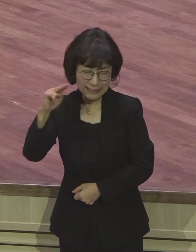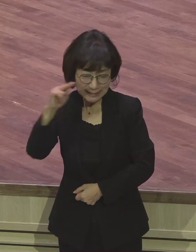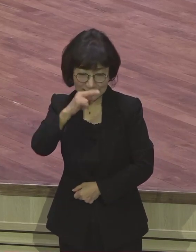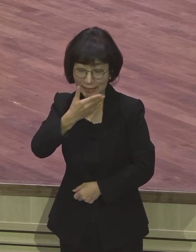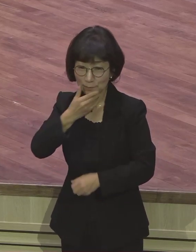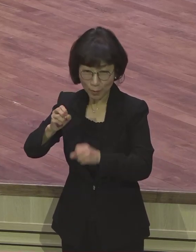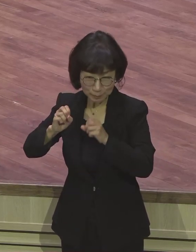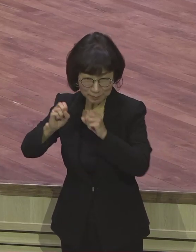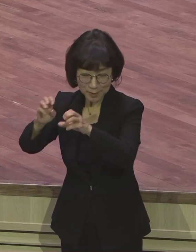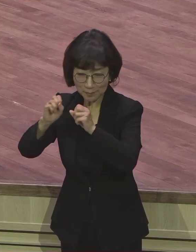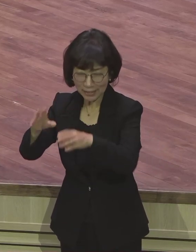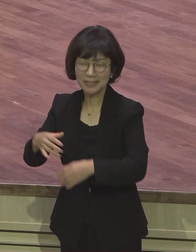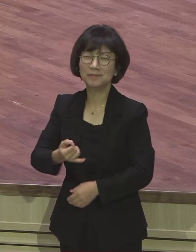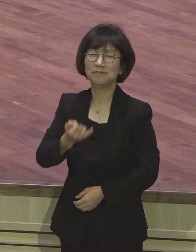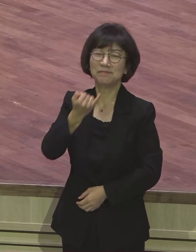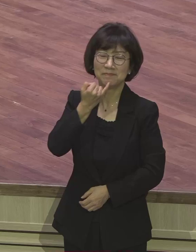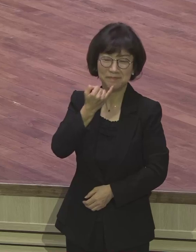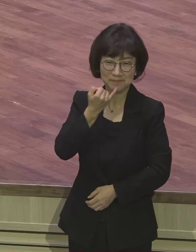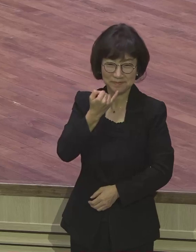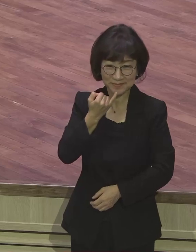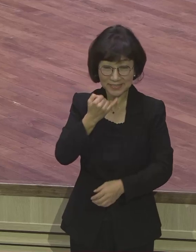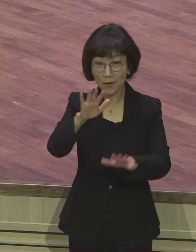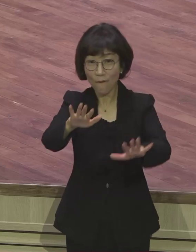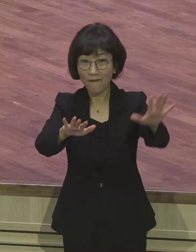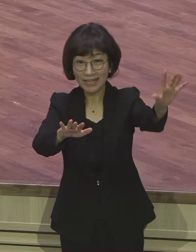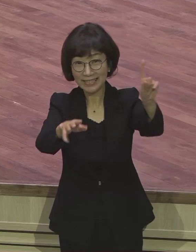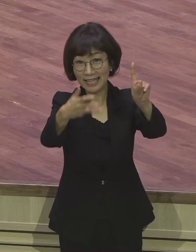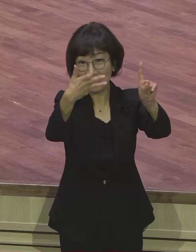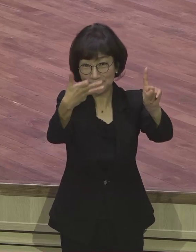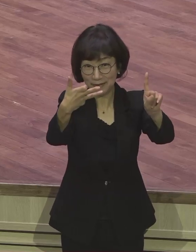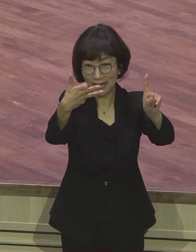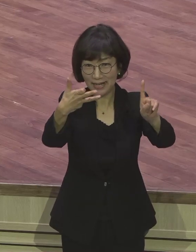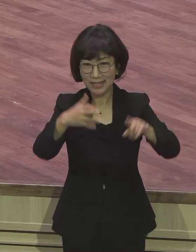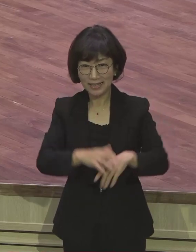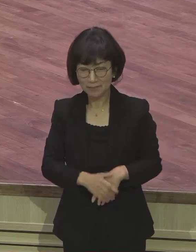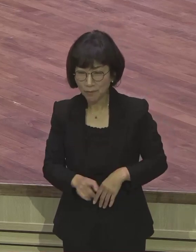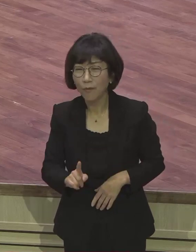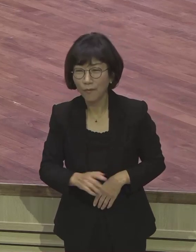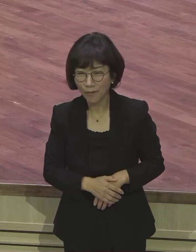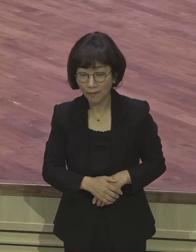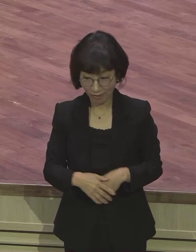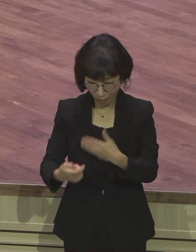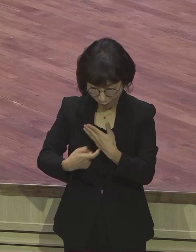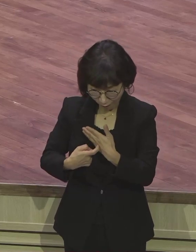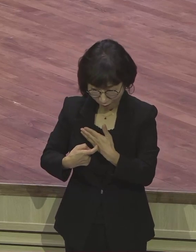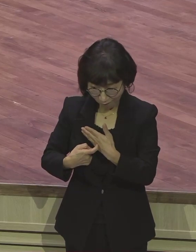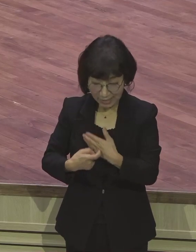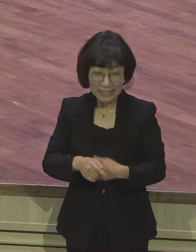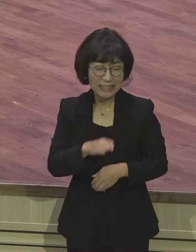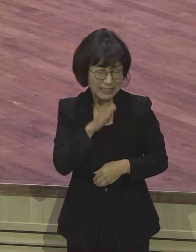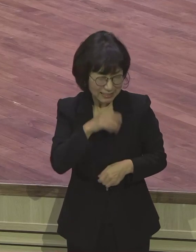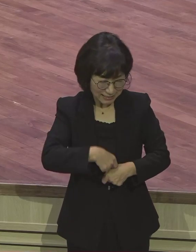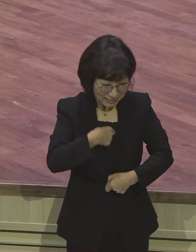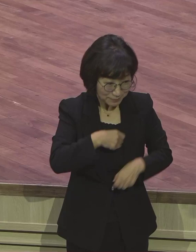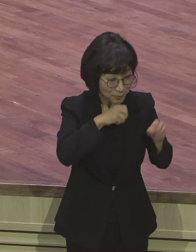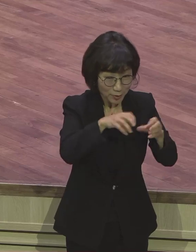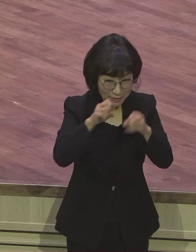받은 바울이 이렇게 말합니다. 18절에 그러면 무엇이냐? 그 치료로 하나 참으로 하나 무슨 방도를 하든지